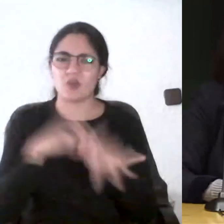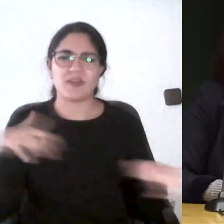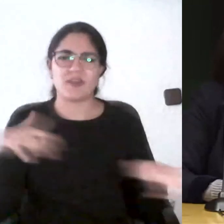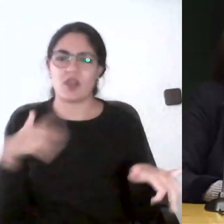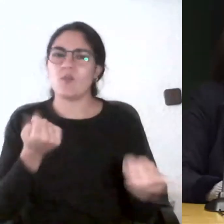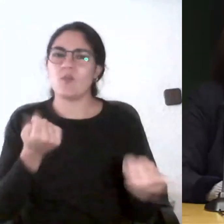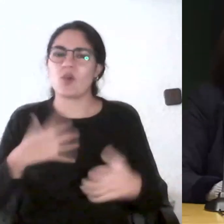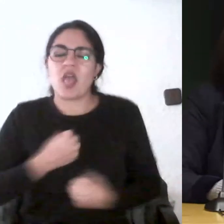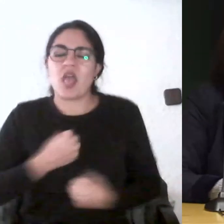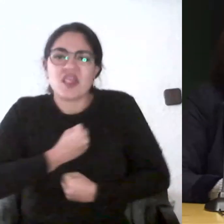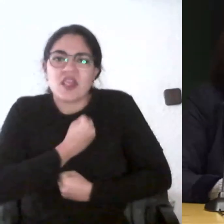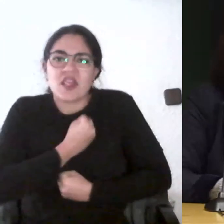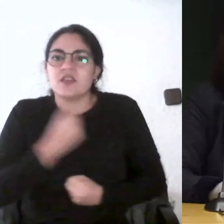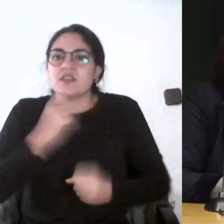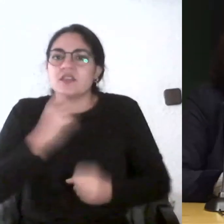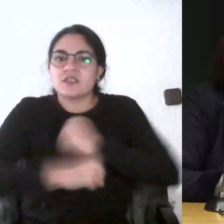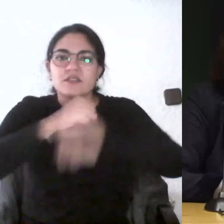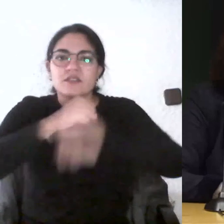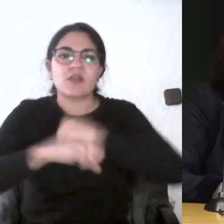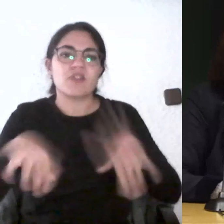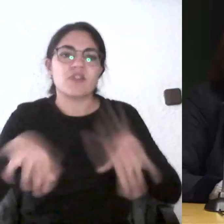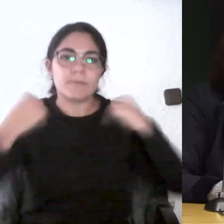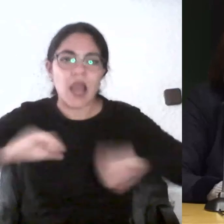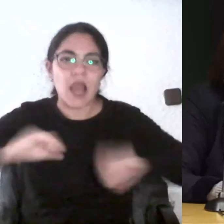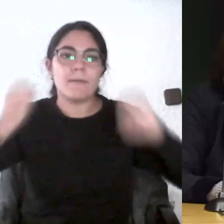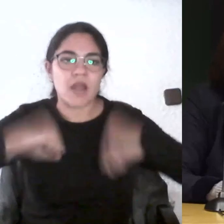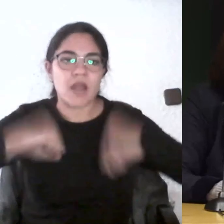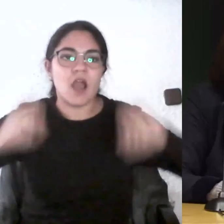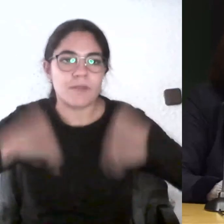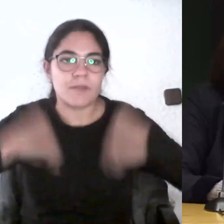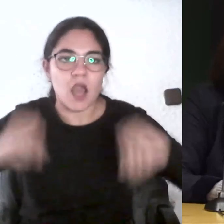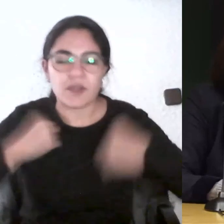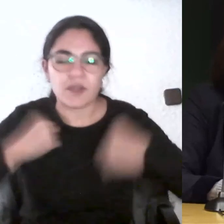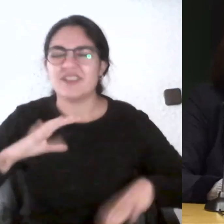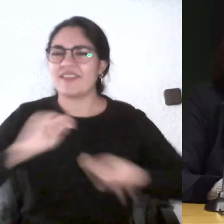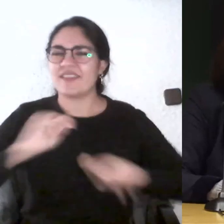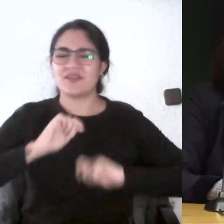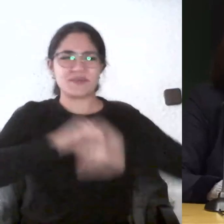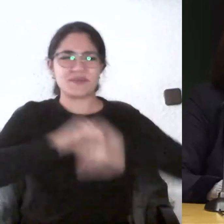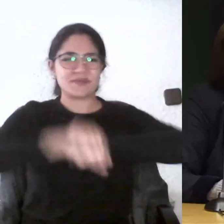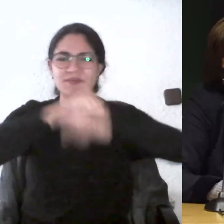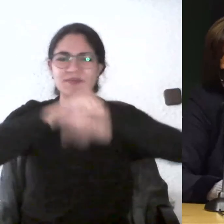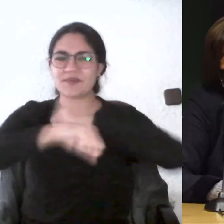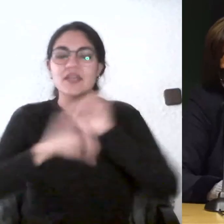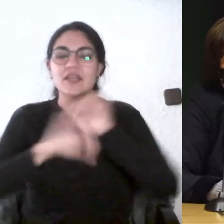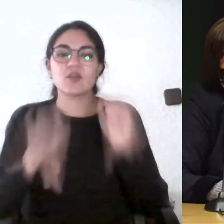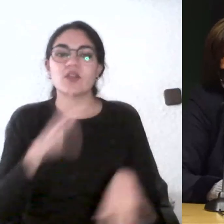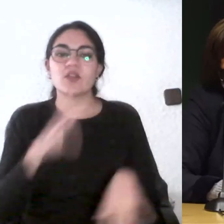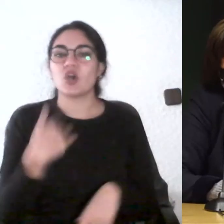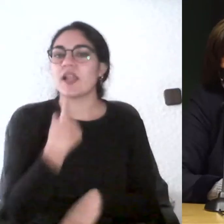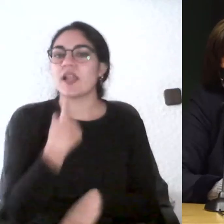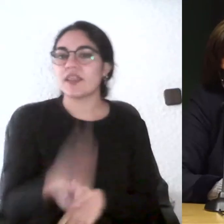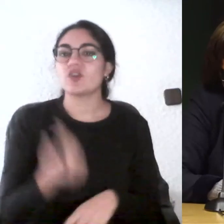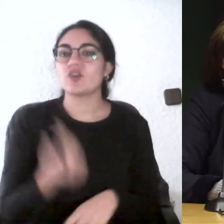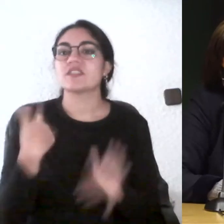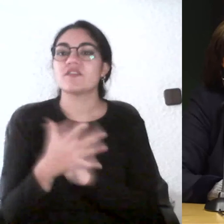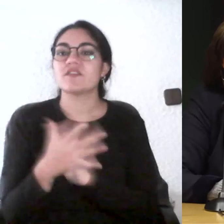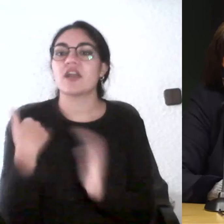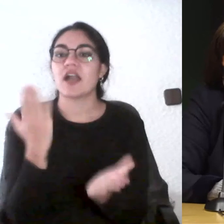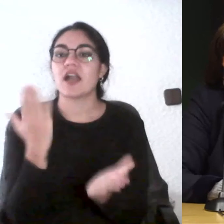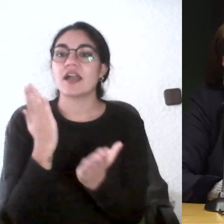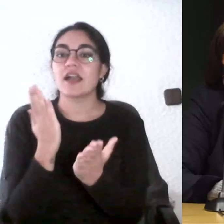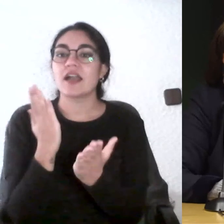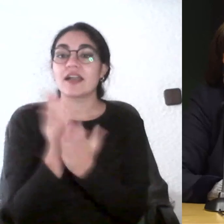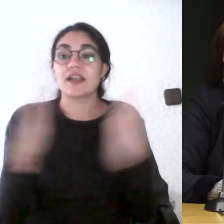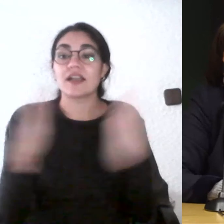prácticas y prácticas que tienen que hacer yo me comprometo con mis alumnos el primer día en que casi no les voy a mandar trabajo para casa que les voy a dejar